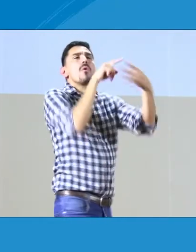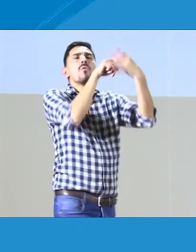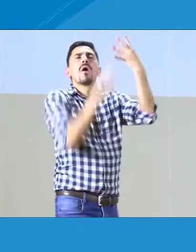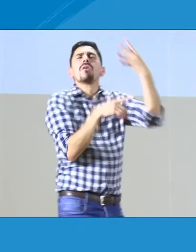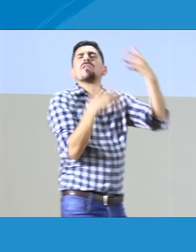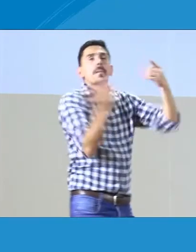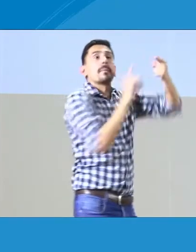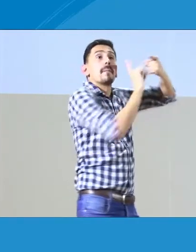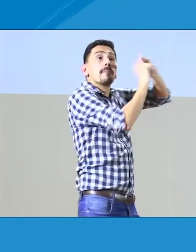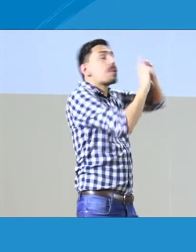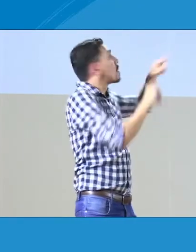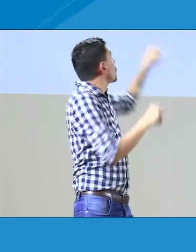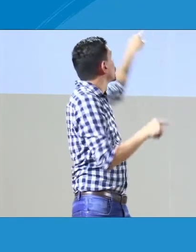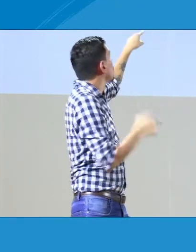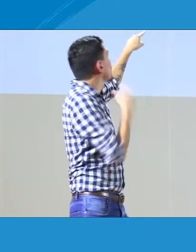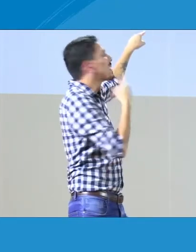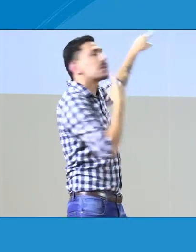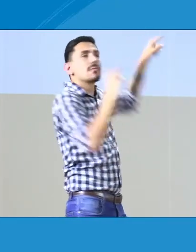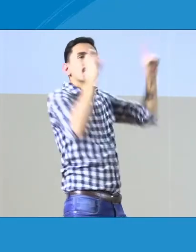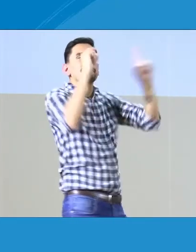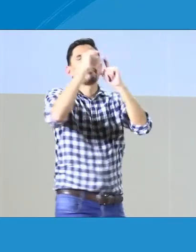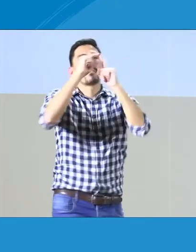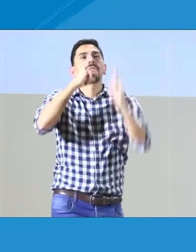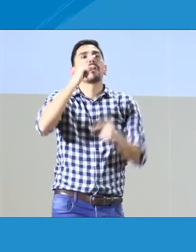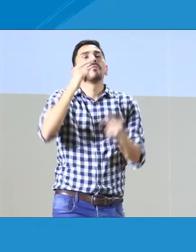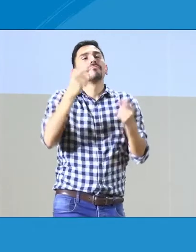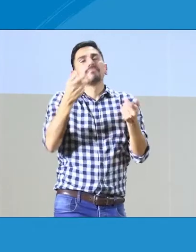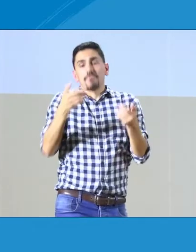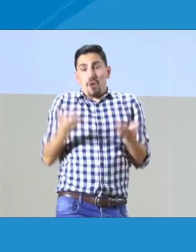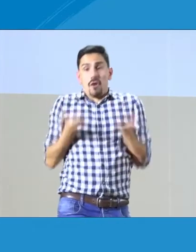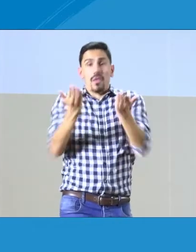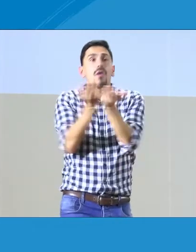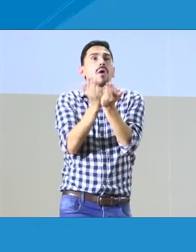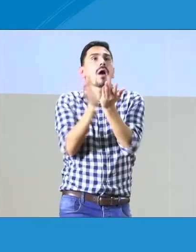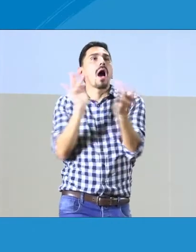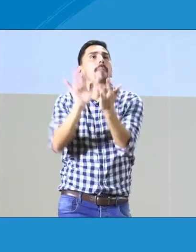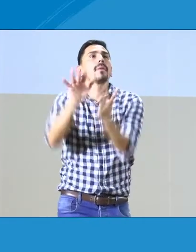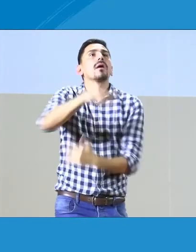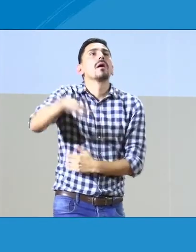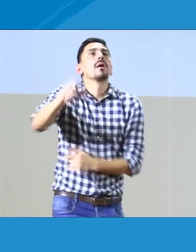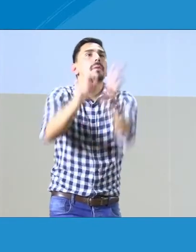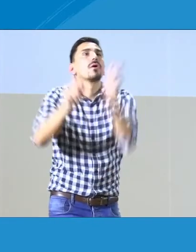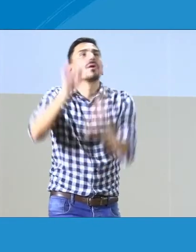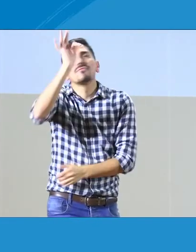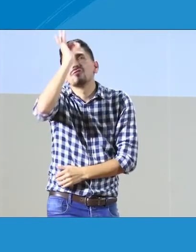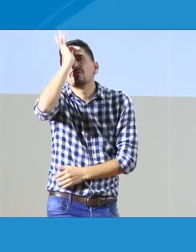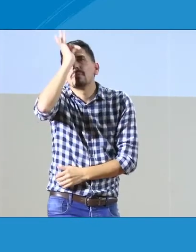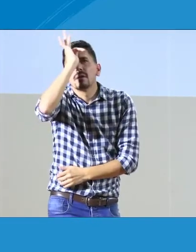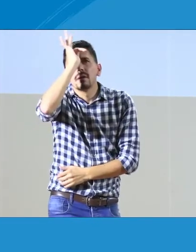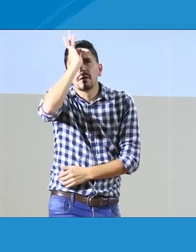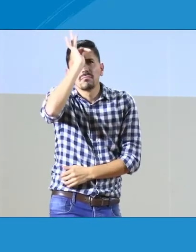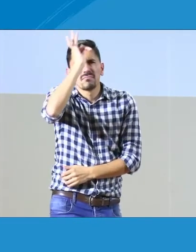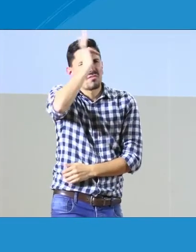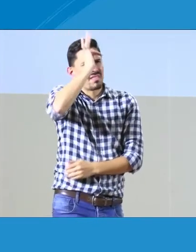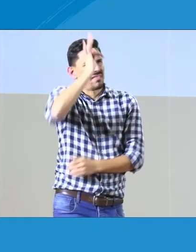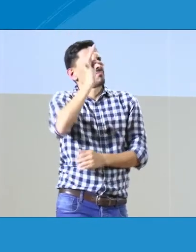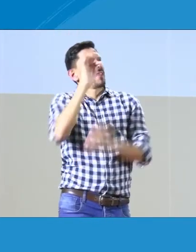pues, aquí tenemos los resultados. Entonces, la primera, la primera oferta es esta